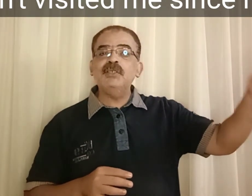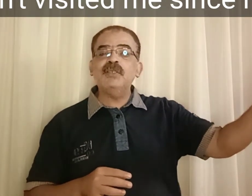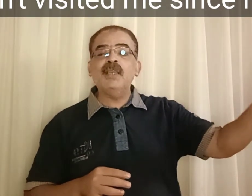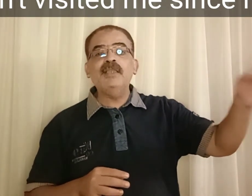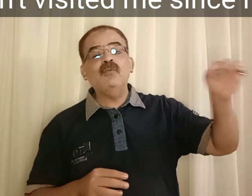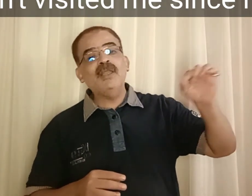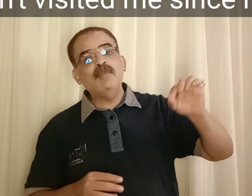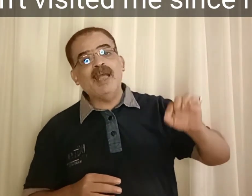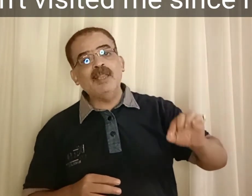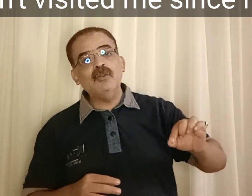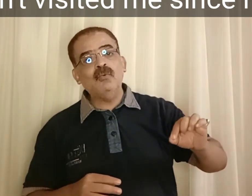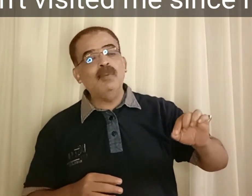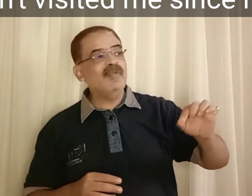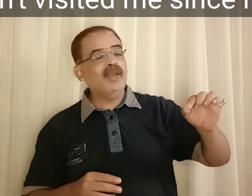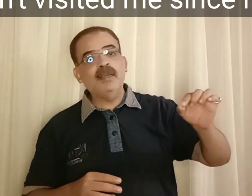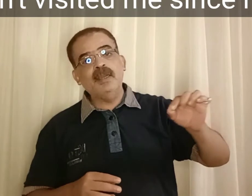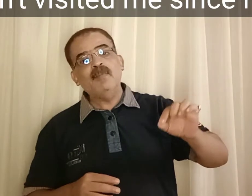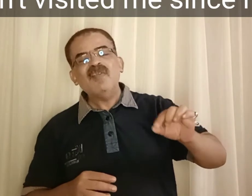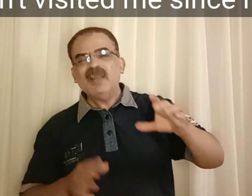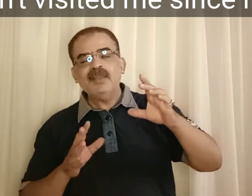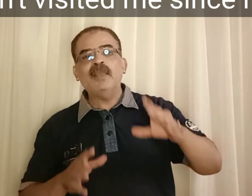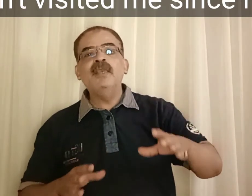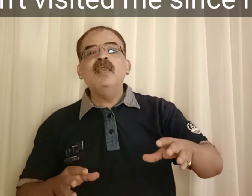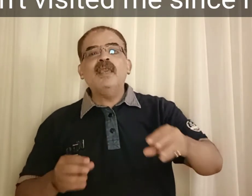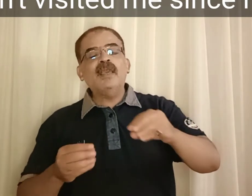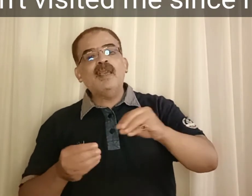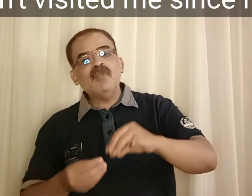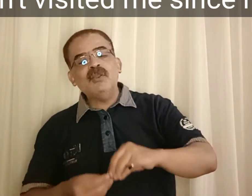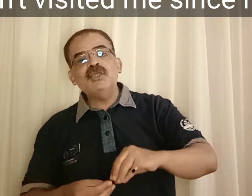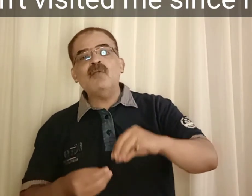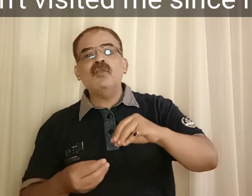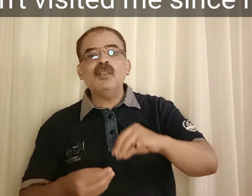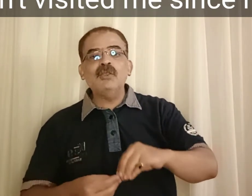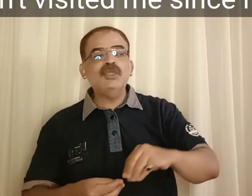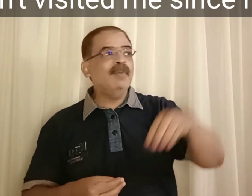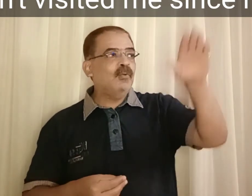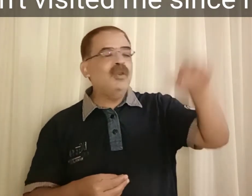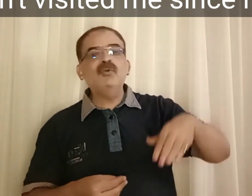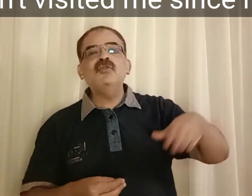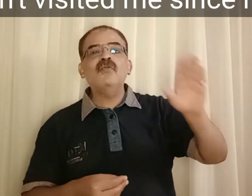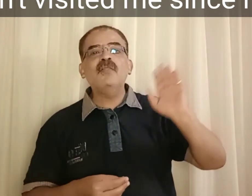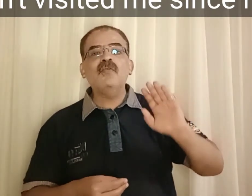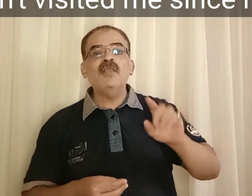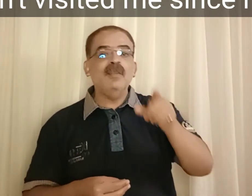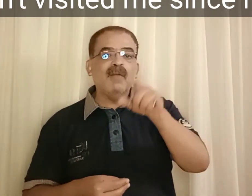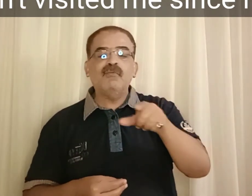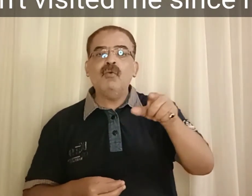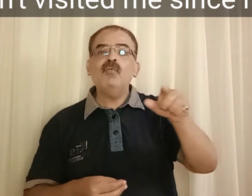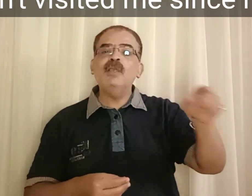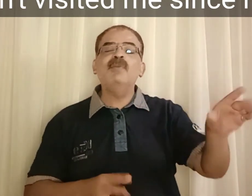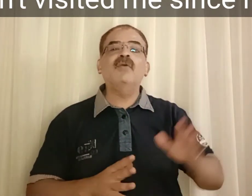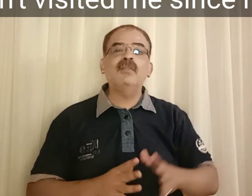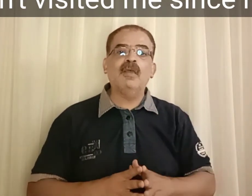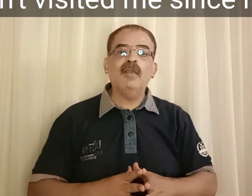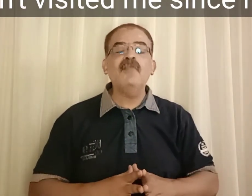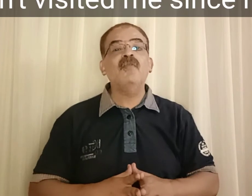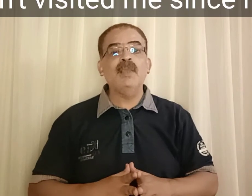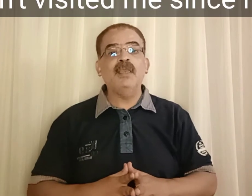سنة دلوقت بقى عنده المسلا المسلا يعني خمسة وعشرين أو ستة وعشرين بقى نقول له مدة ستة سنين يبقى فور ونجيب الفترة الزمنية